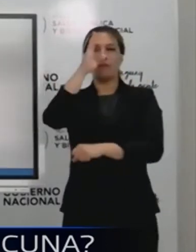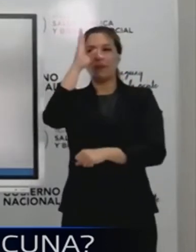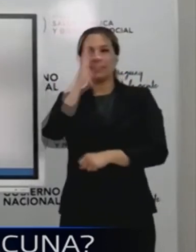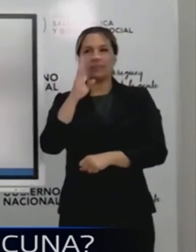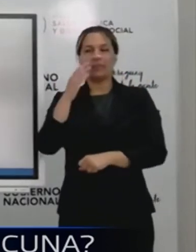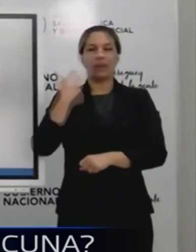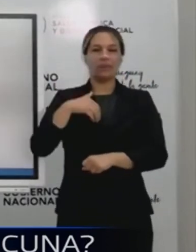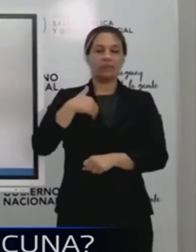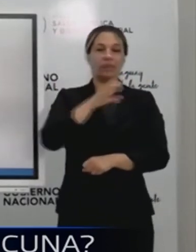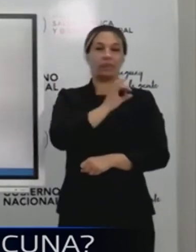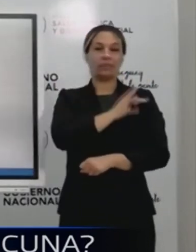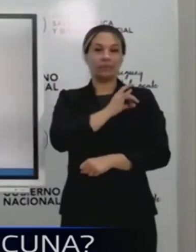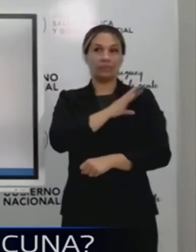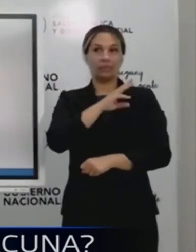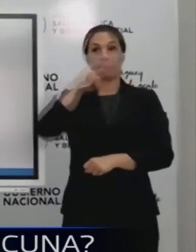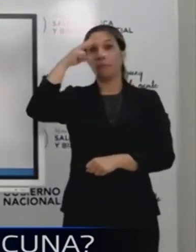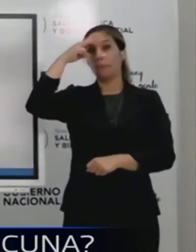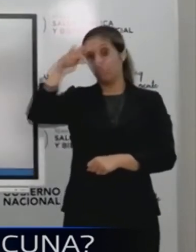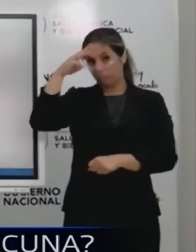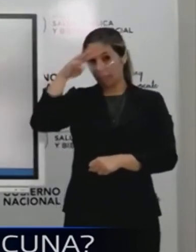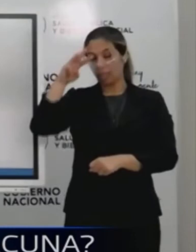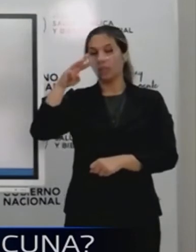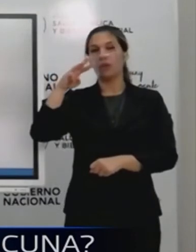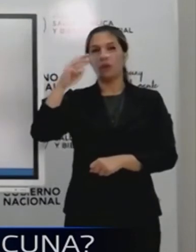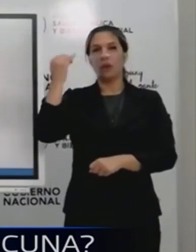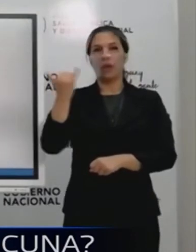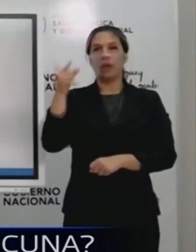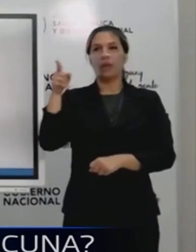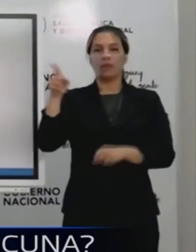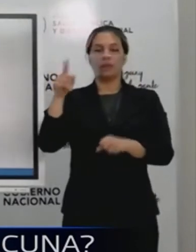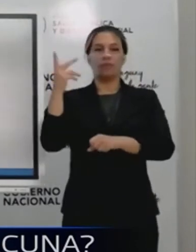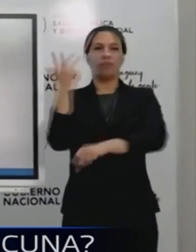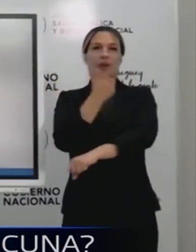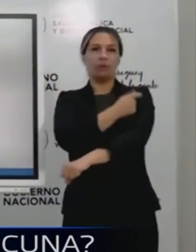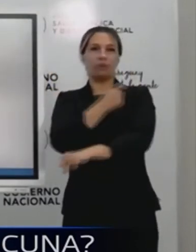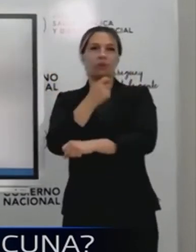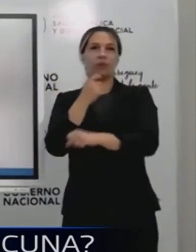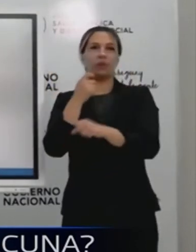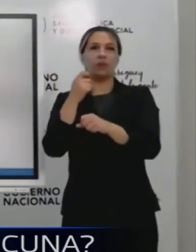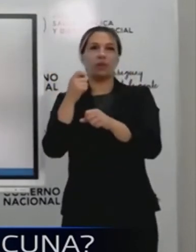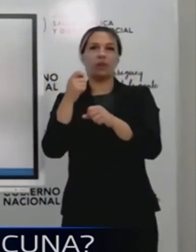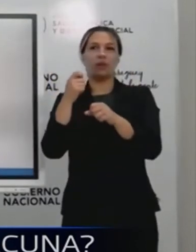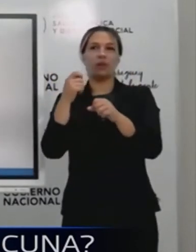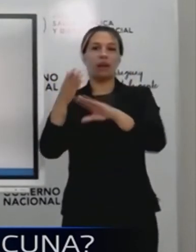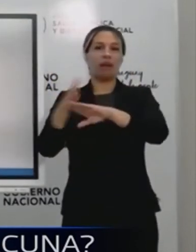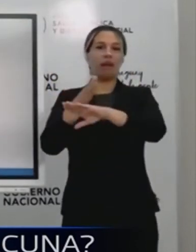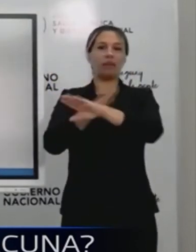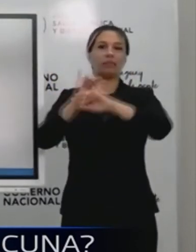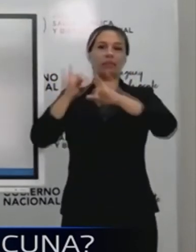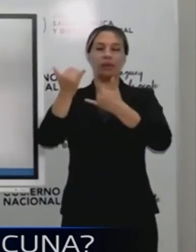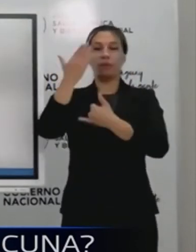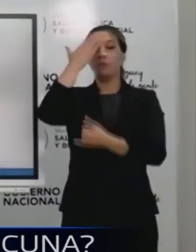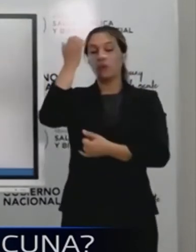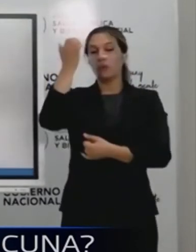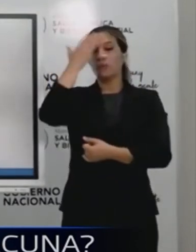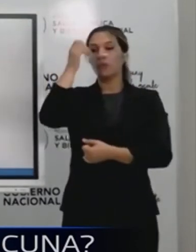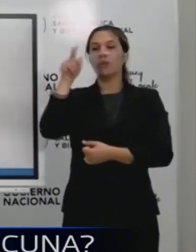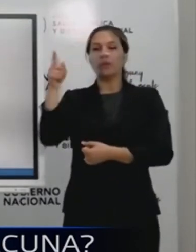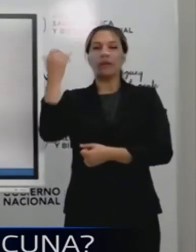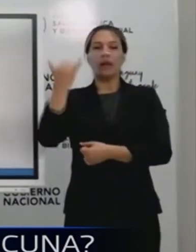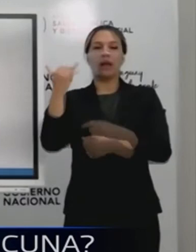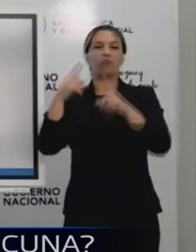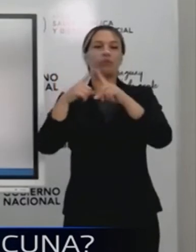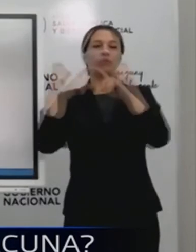Argentina, como Chile, o México, la región, ¿verdad? Que están anticipando vacunas porque están condicionadas también por otras